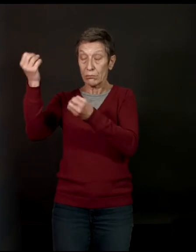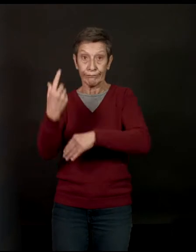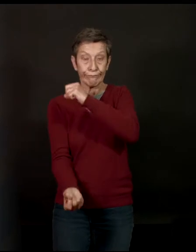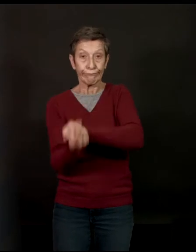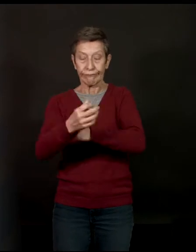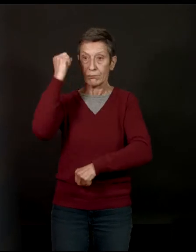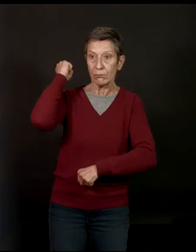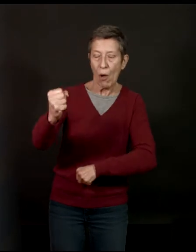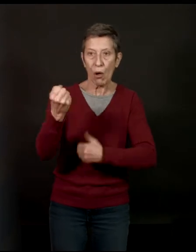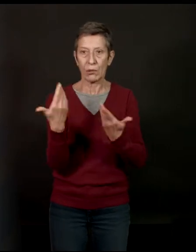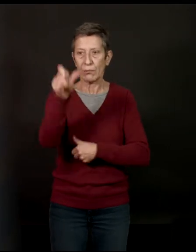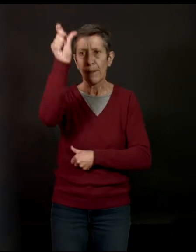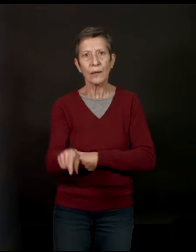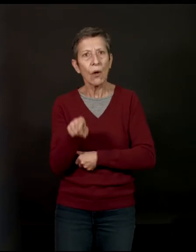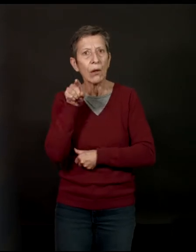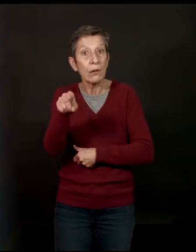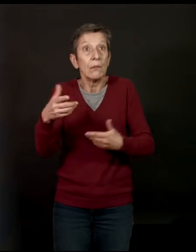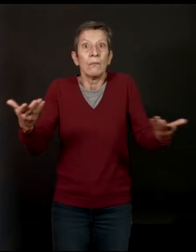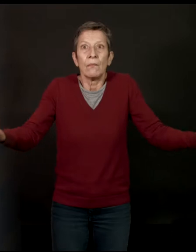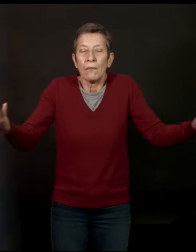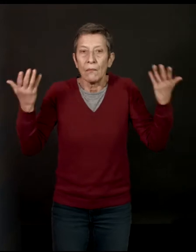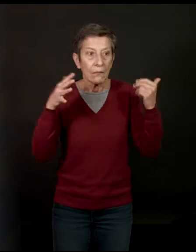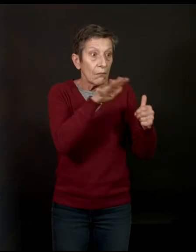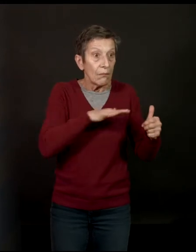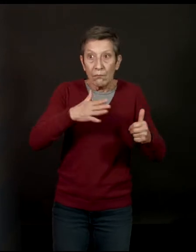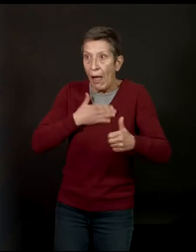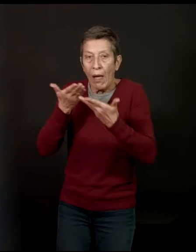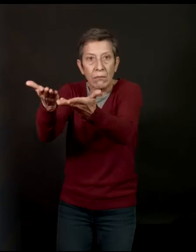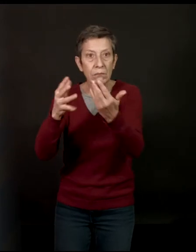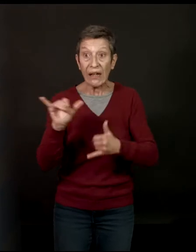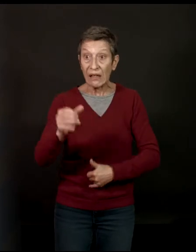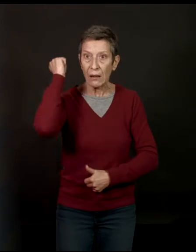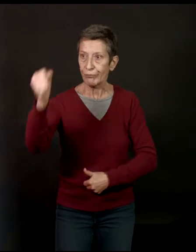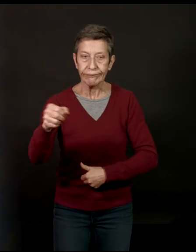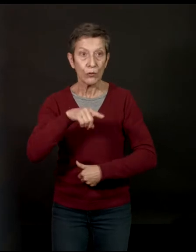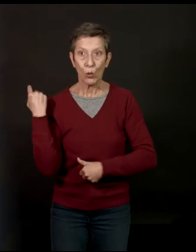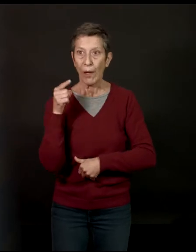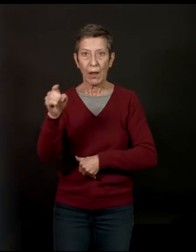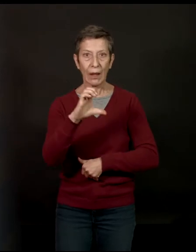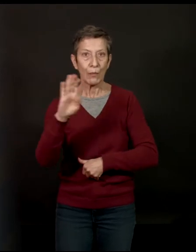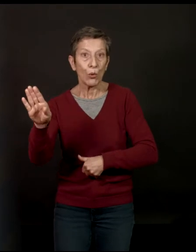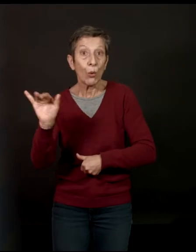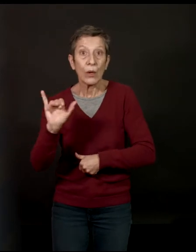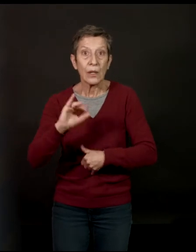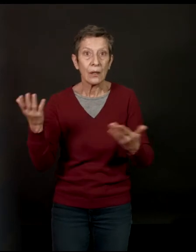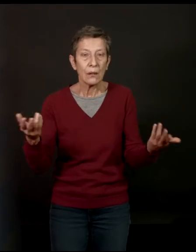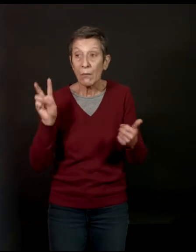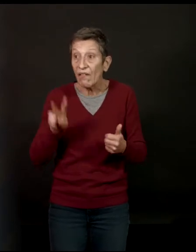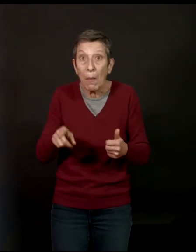fait inattendu sur une personne que personne ne lui veut du mal. Qui a pu tuer Catherine Burgos ? On ne voit même pas le